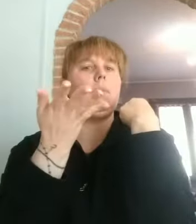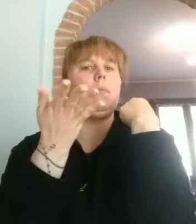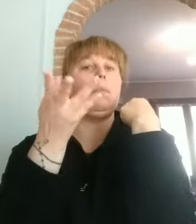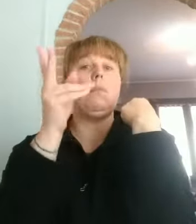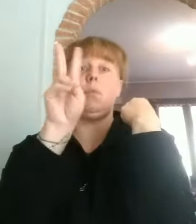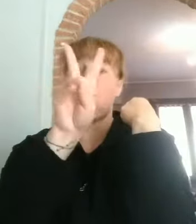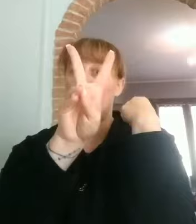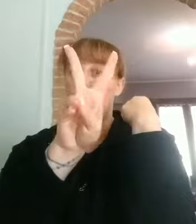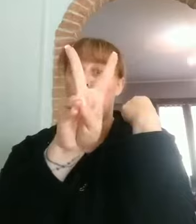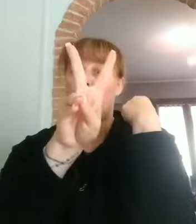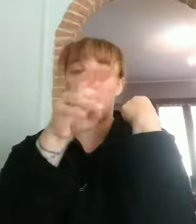due.